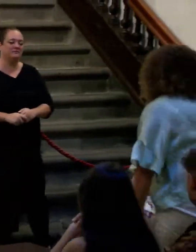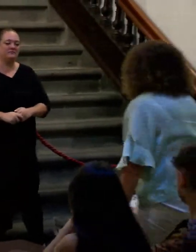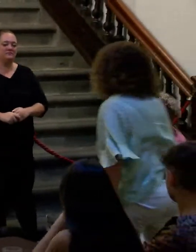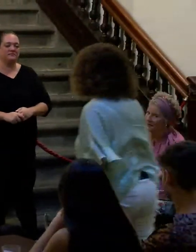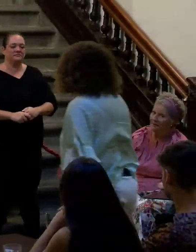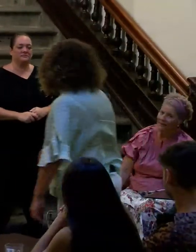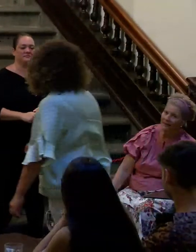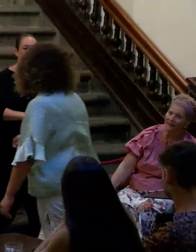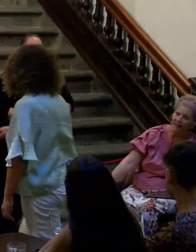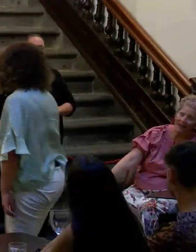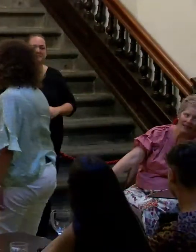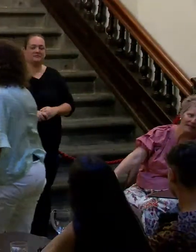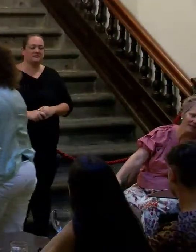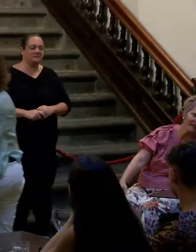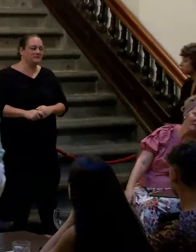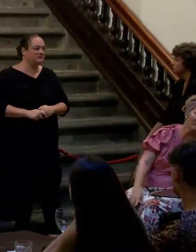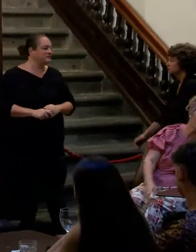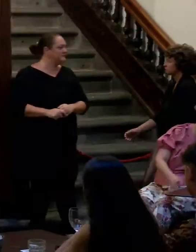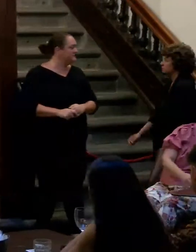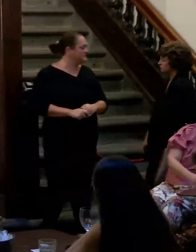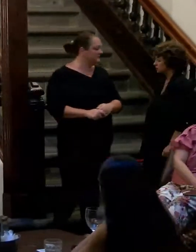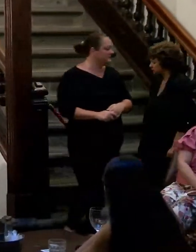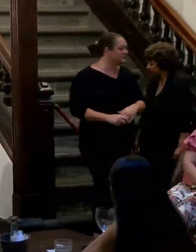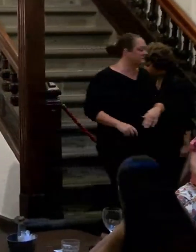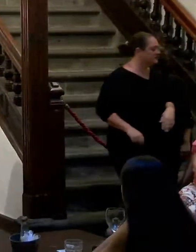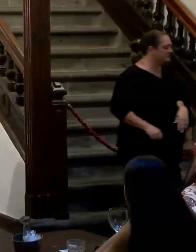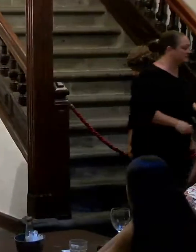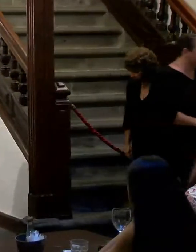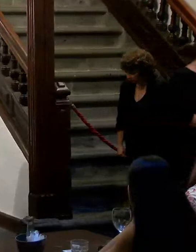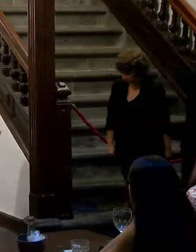en este caso no, no se pone aquí con nosotros